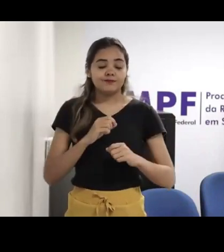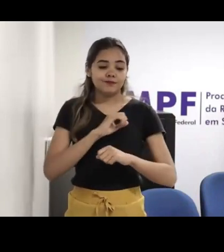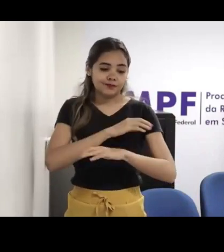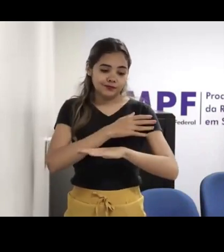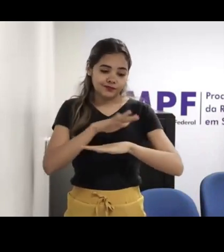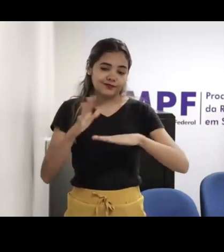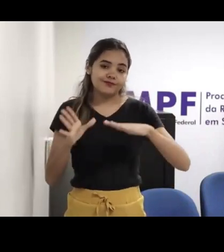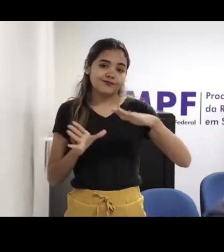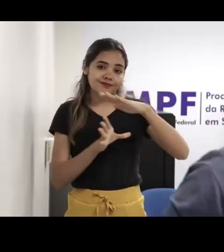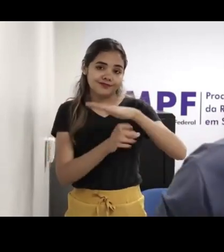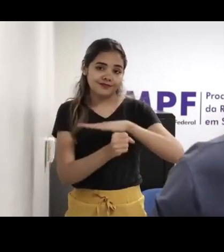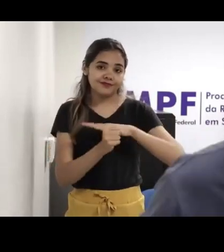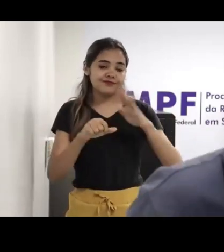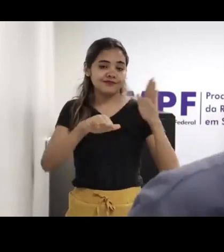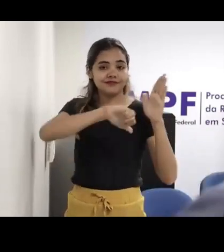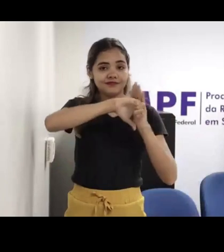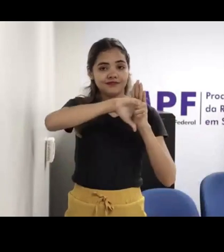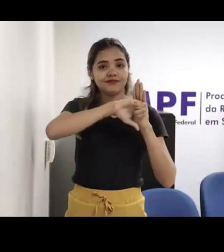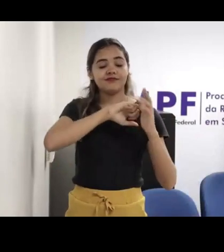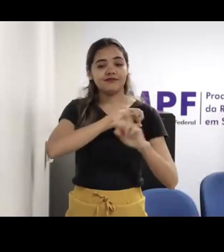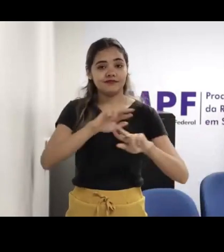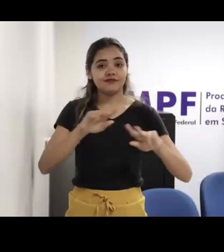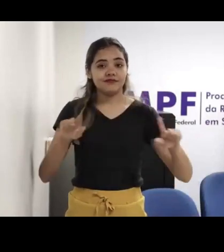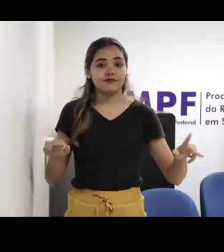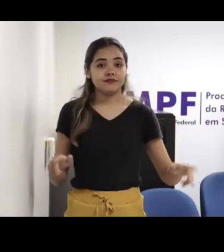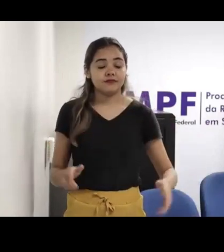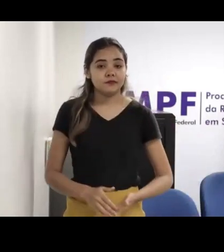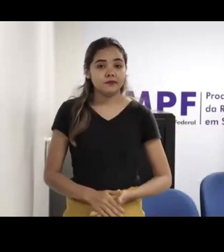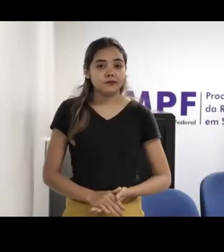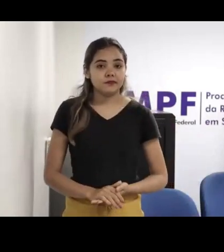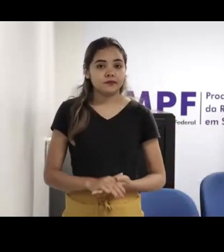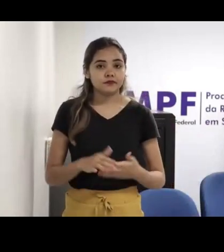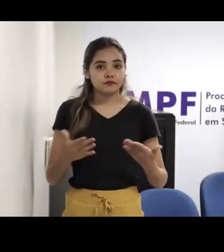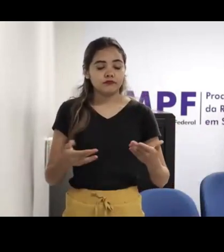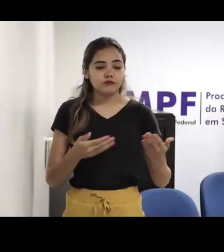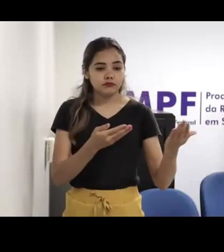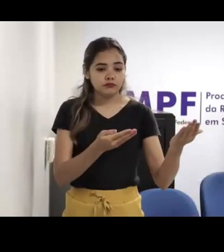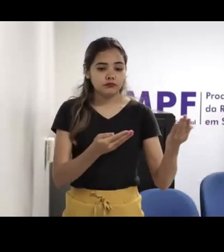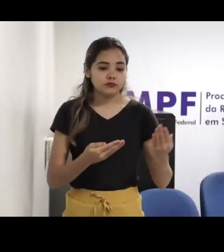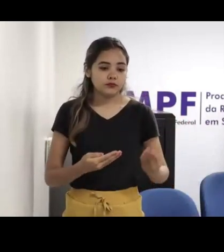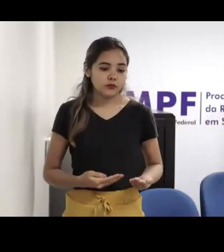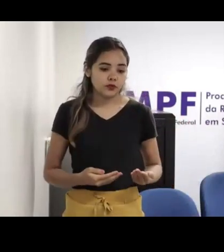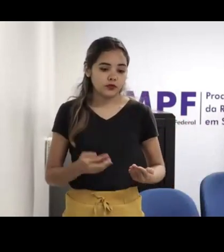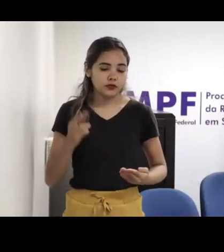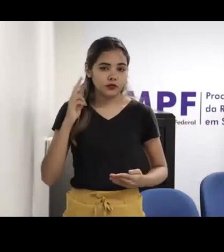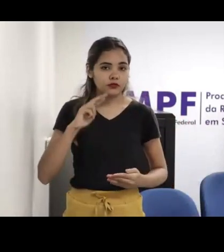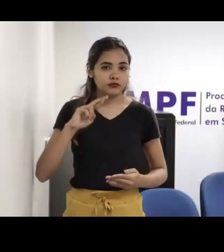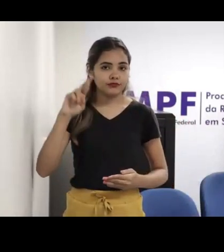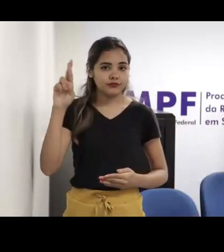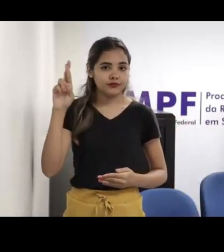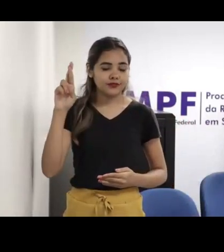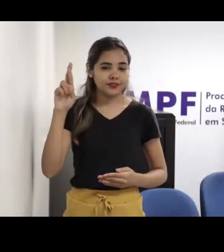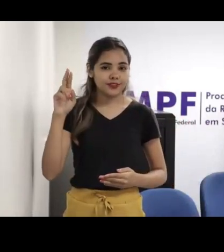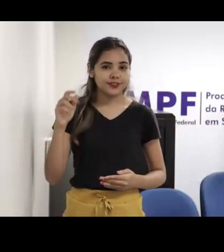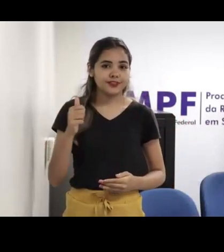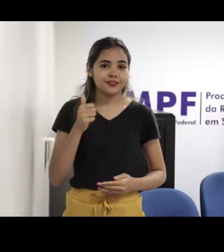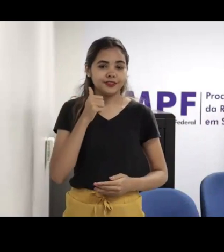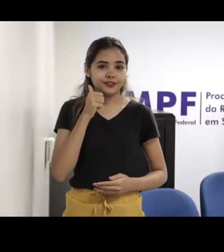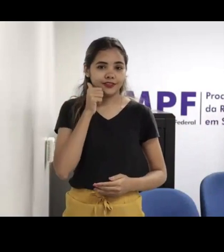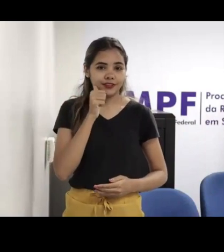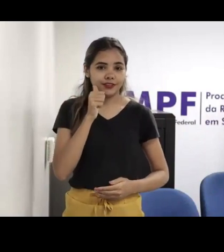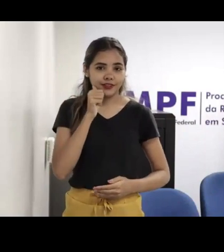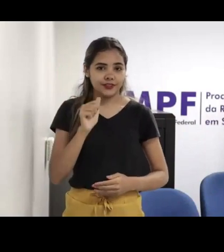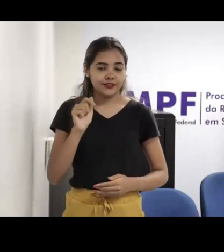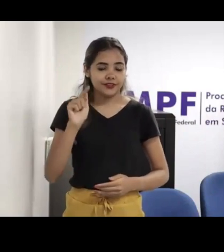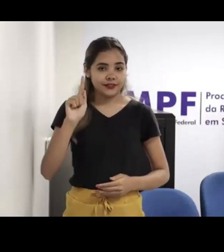ela, que é gerente de programas da organização não governamental Child Fund Brasil,